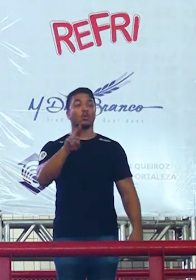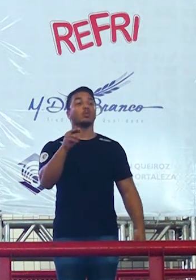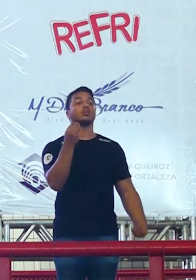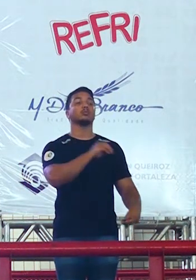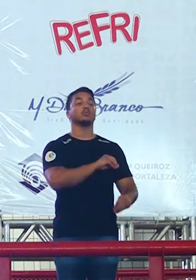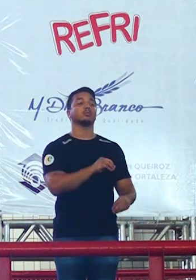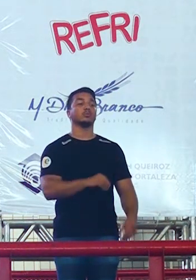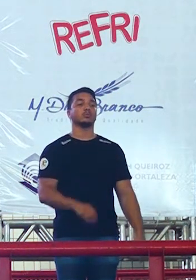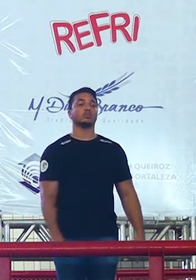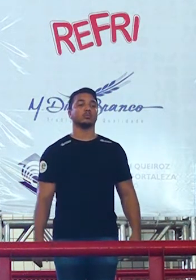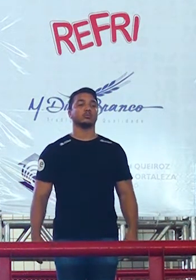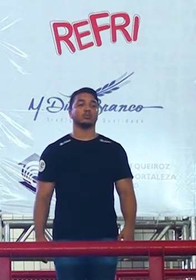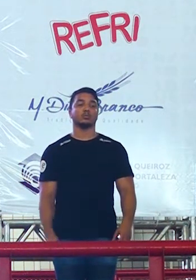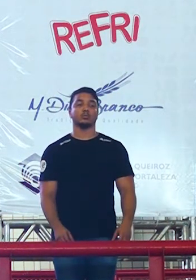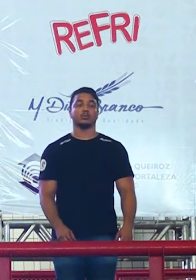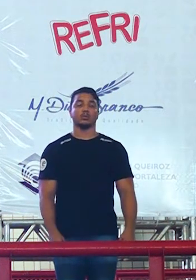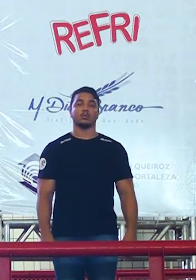revista